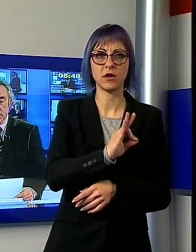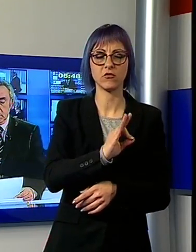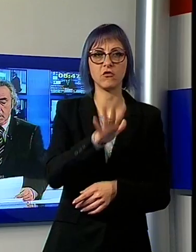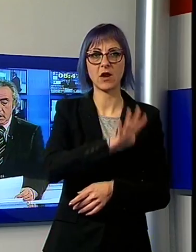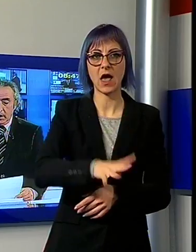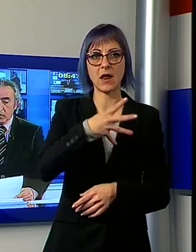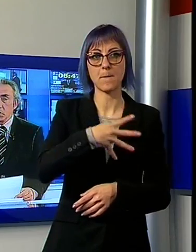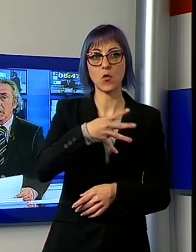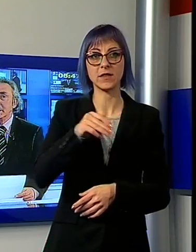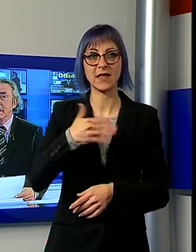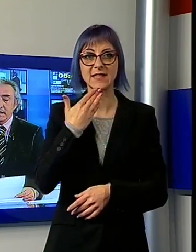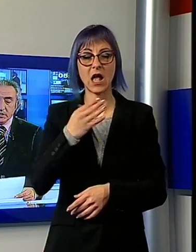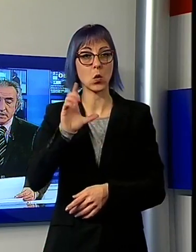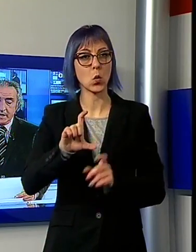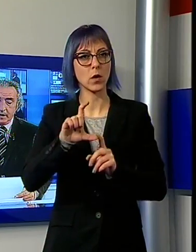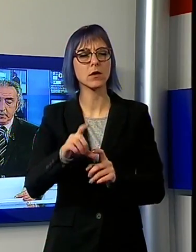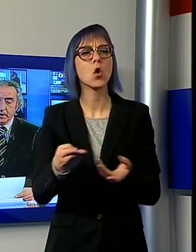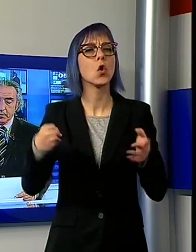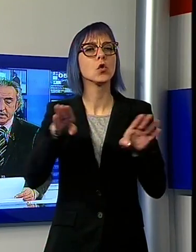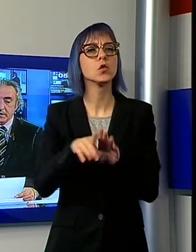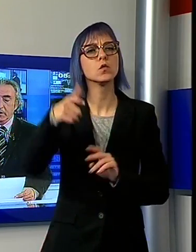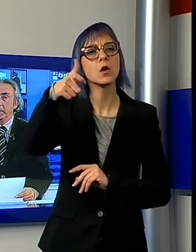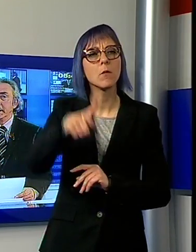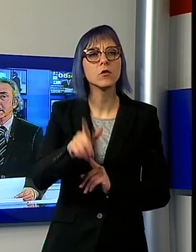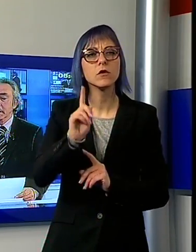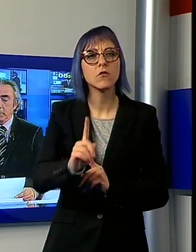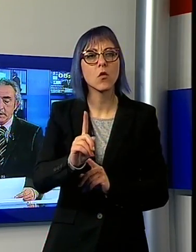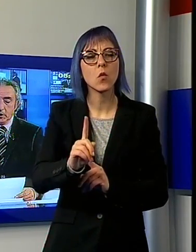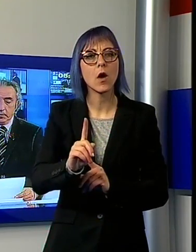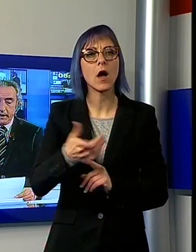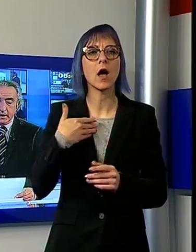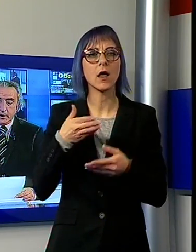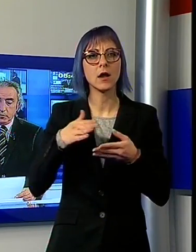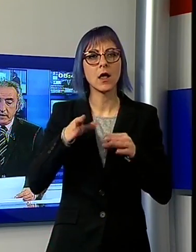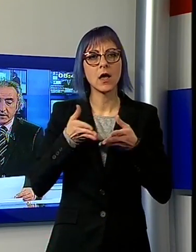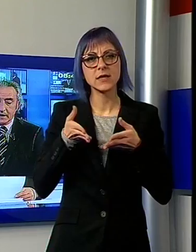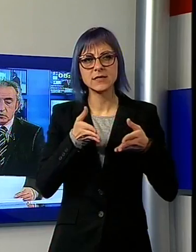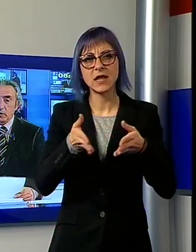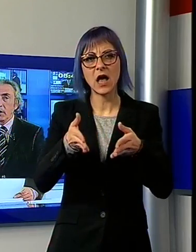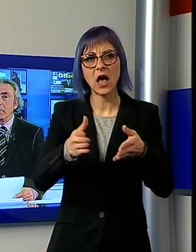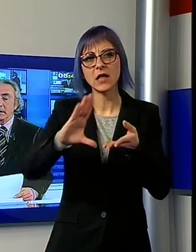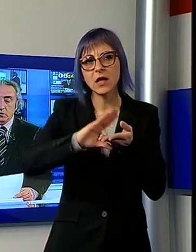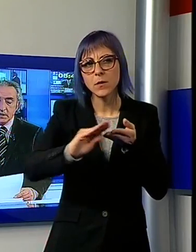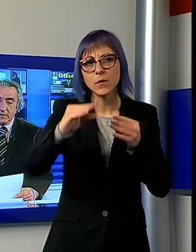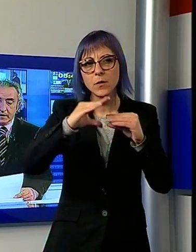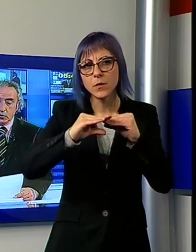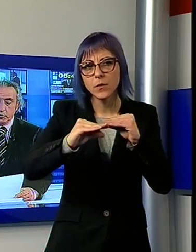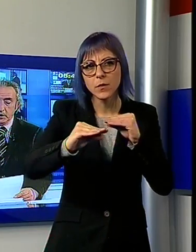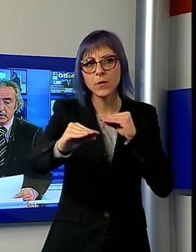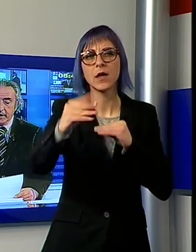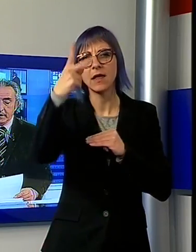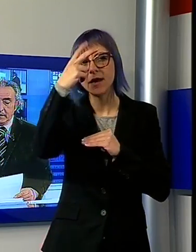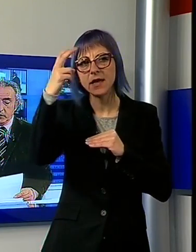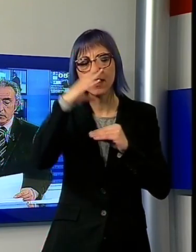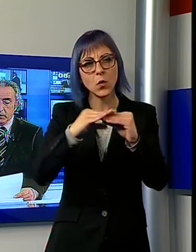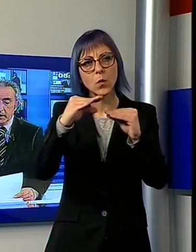Sanquirico. La chiusura si è resa necessaria per i ripristi nella posa in opera in un breve tratto del nuovo manto di asfalto dopo gli